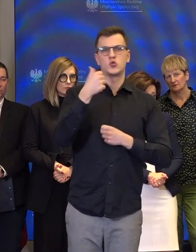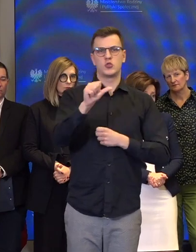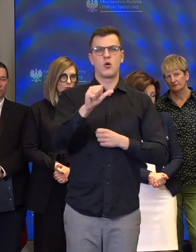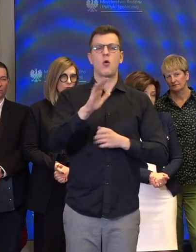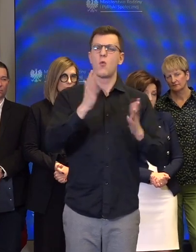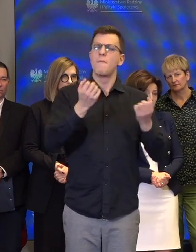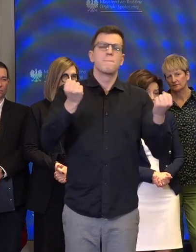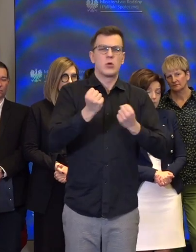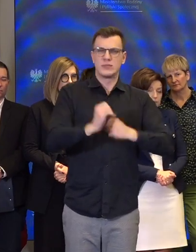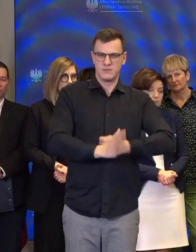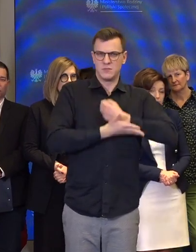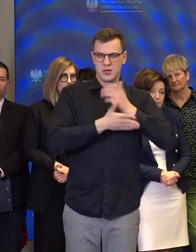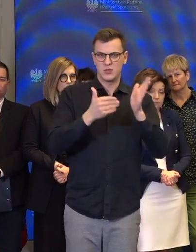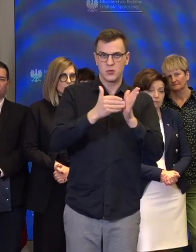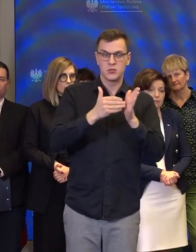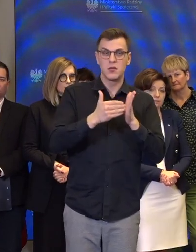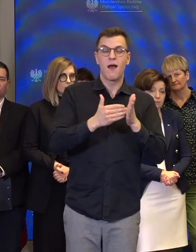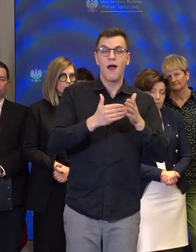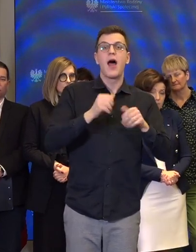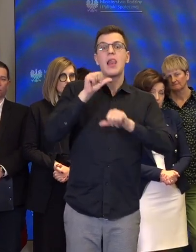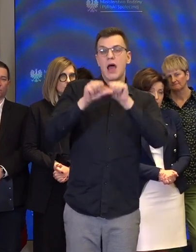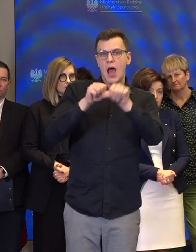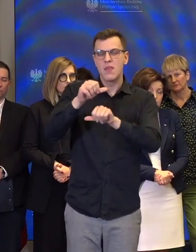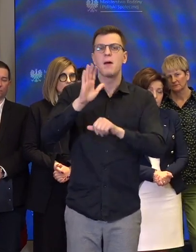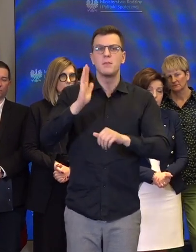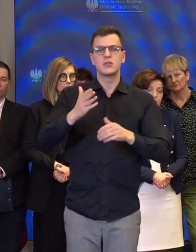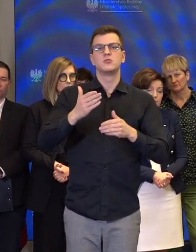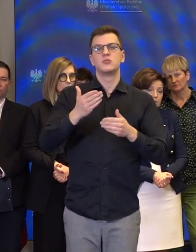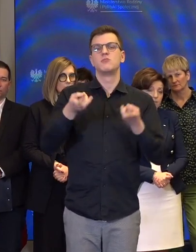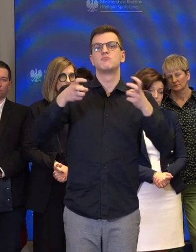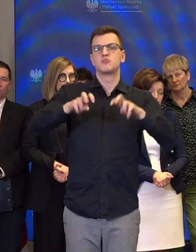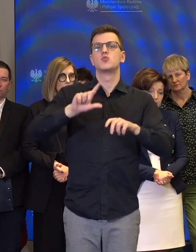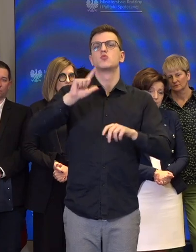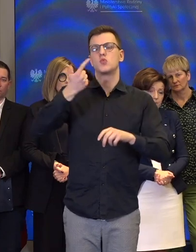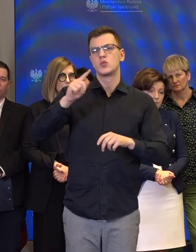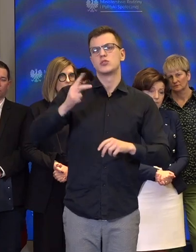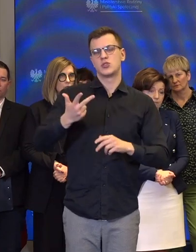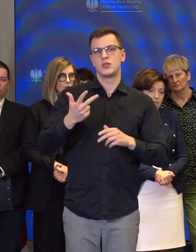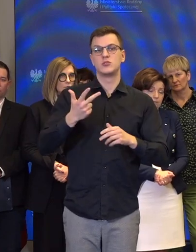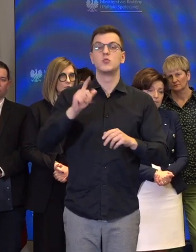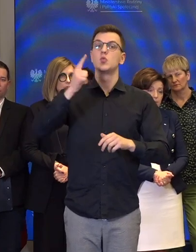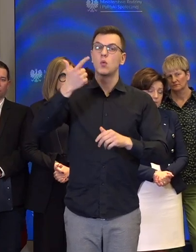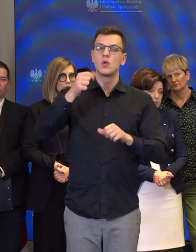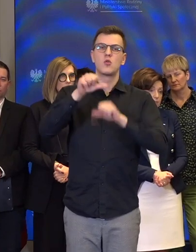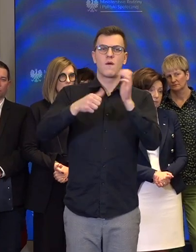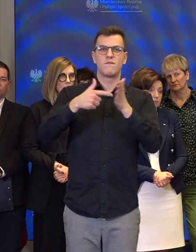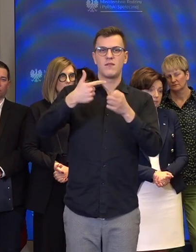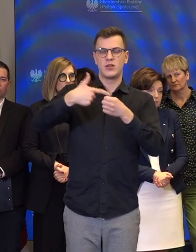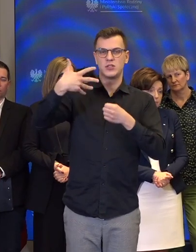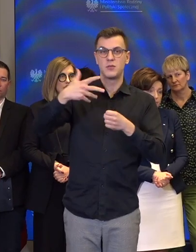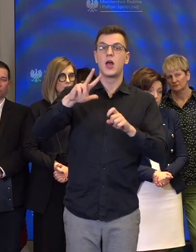W kolejnych latach będziemy uruchamiać kolejne poziomy. Drugi poziom w 25, trzeci w 26.